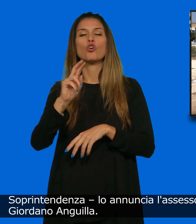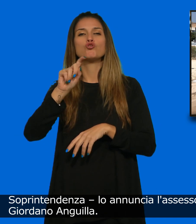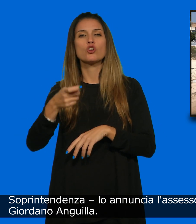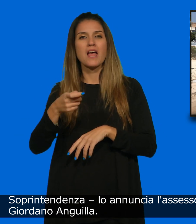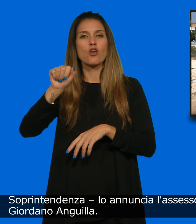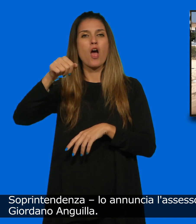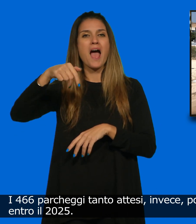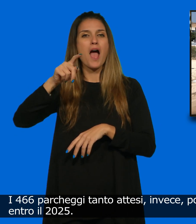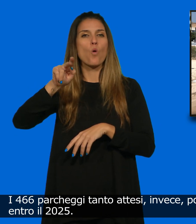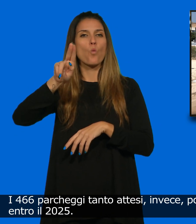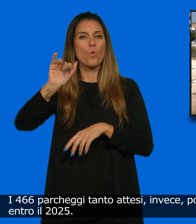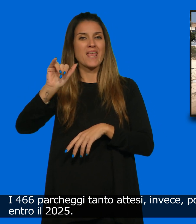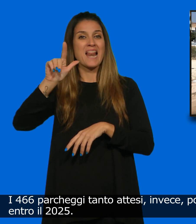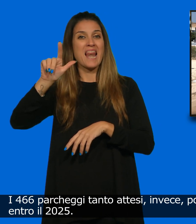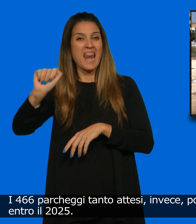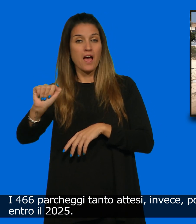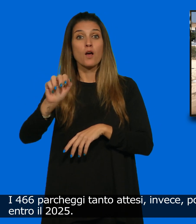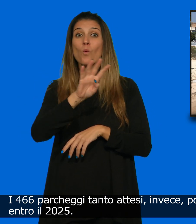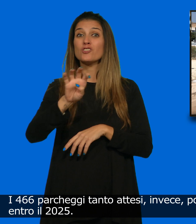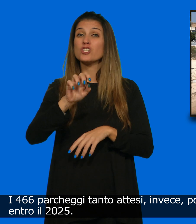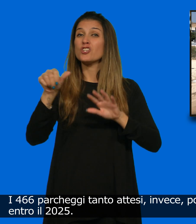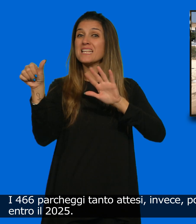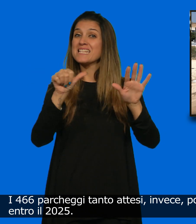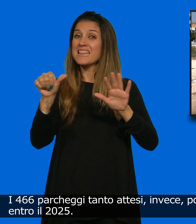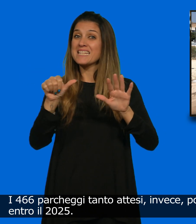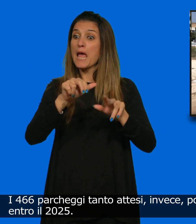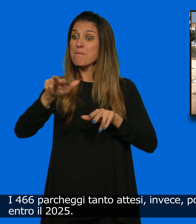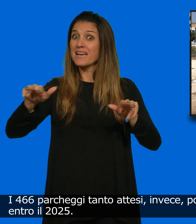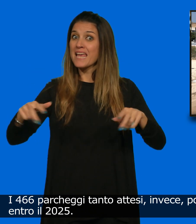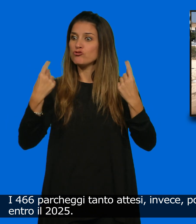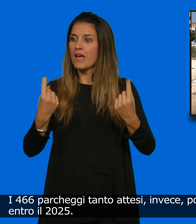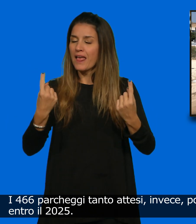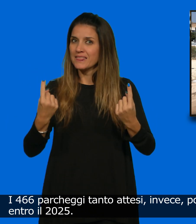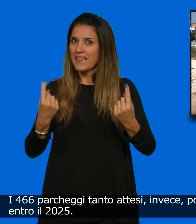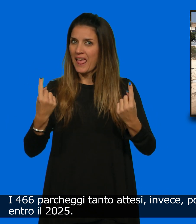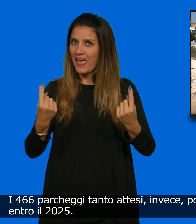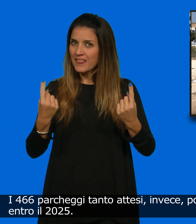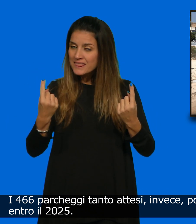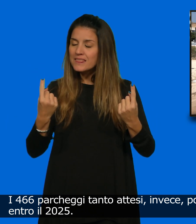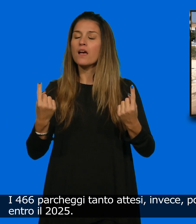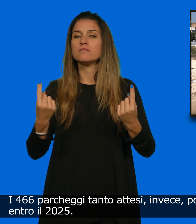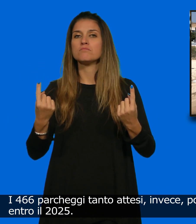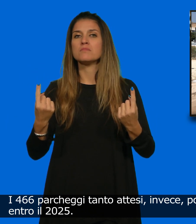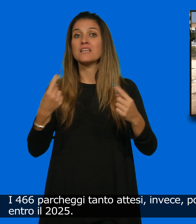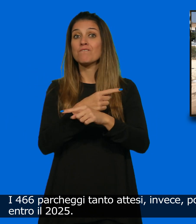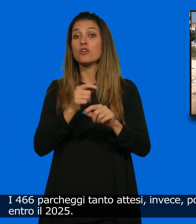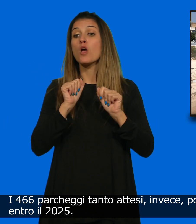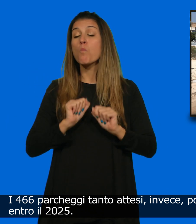i 466 parcheggi tanto attesi invece potrebbero essere consegnati